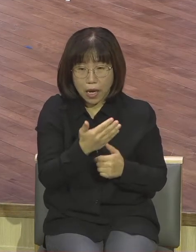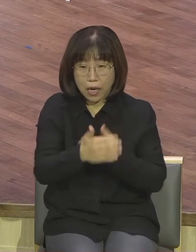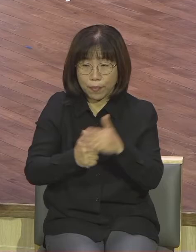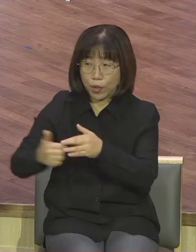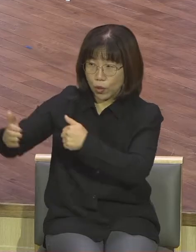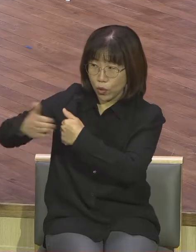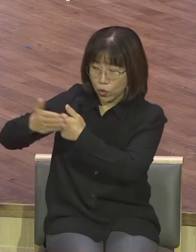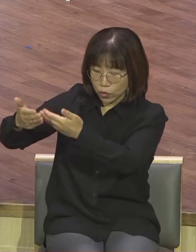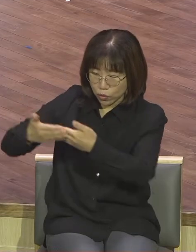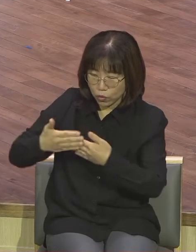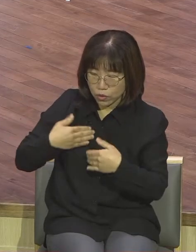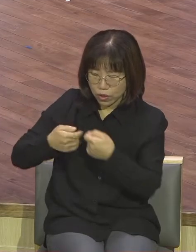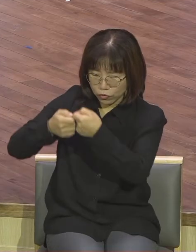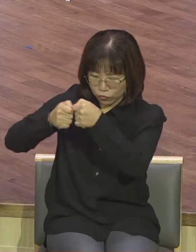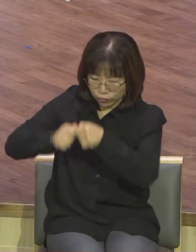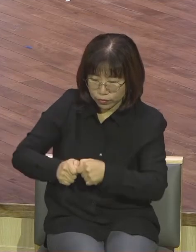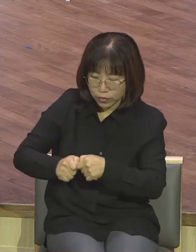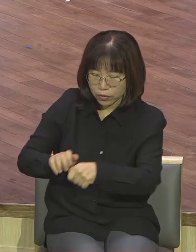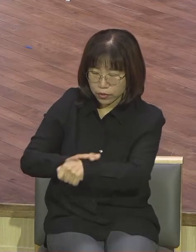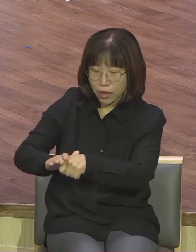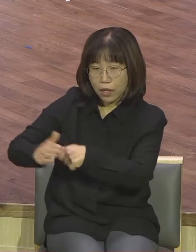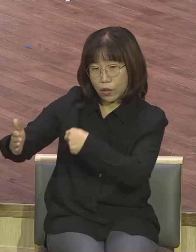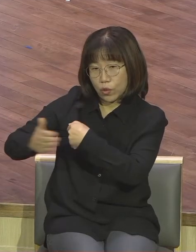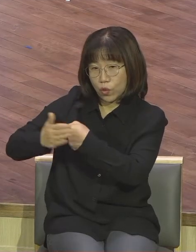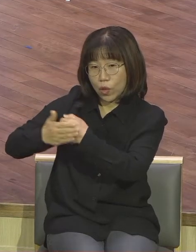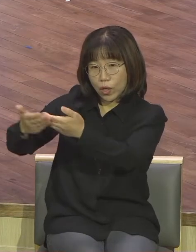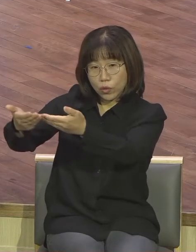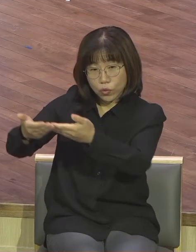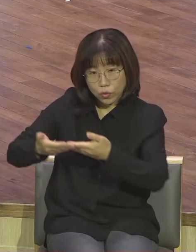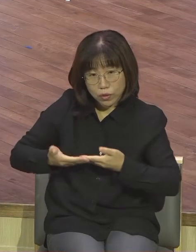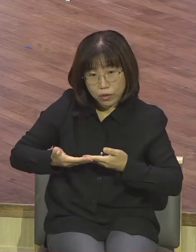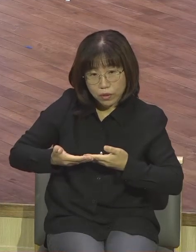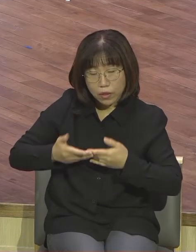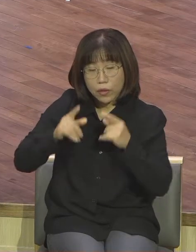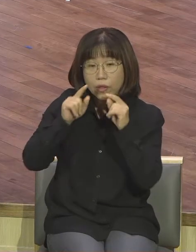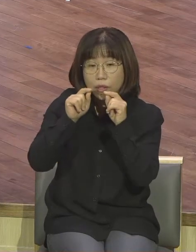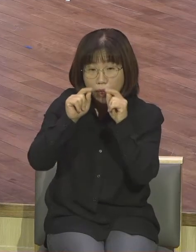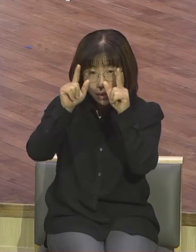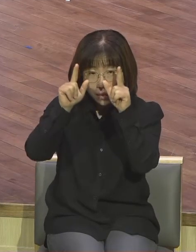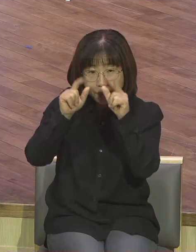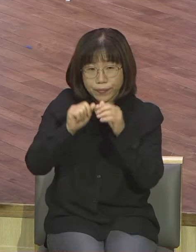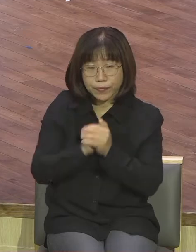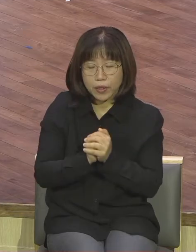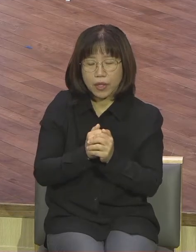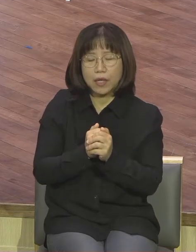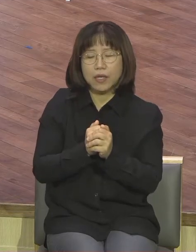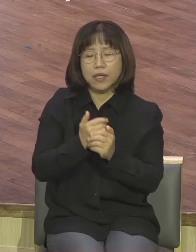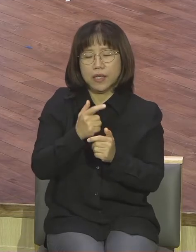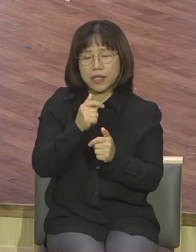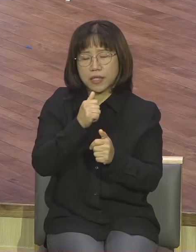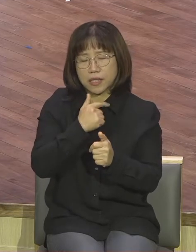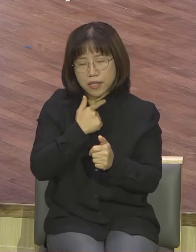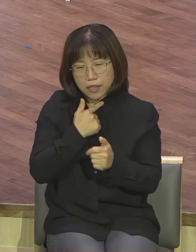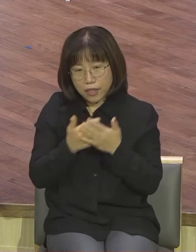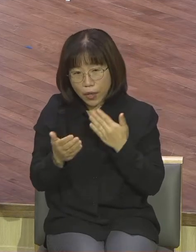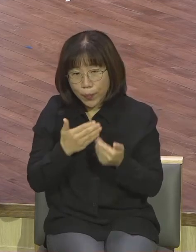이렇게 인도하고 계시구나 이거를 말이지요 여러분이 체험하게 돼요 내가 늘 이야기하잖아요